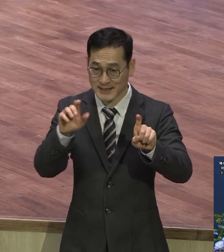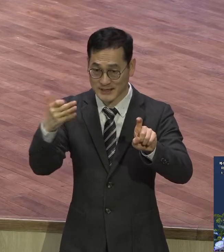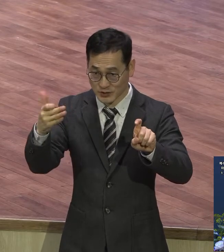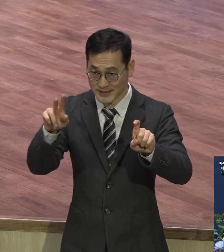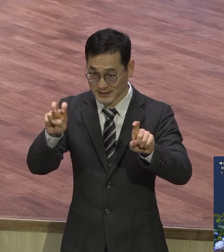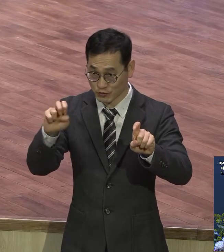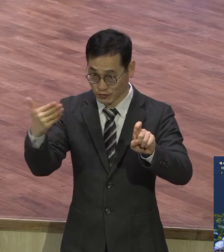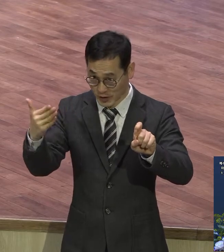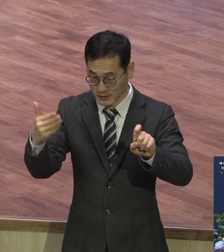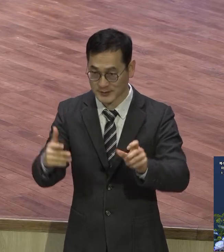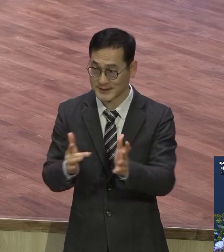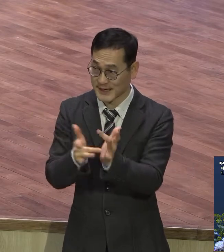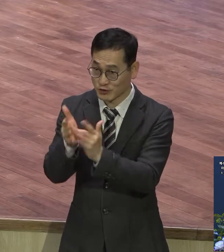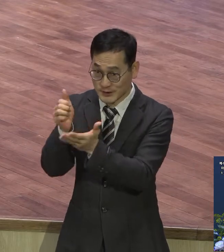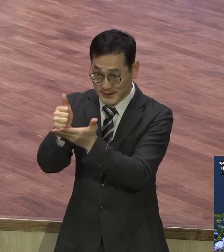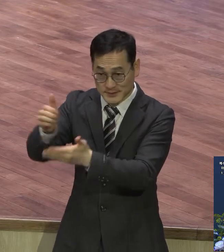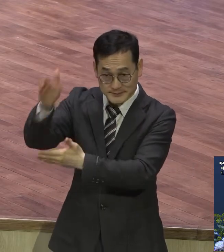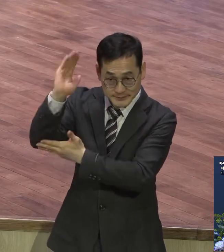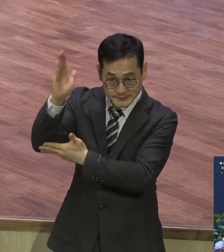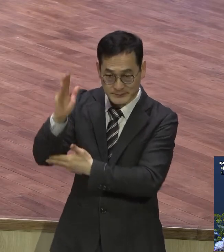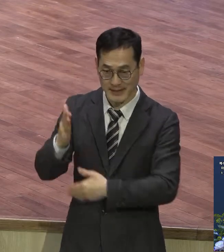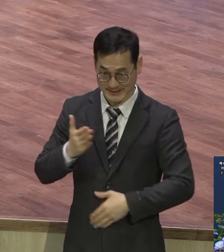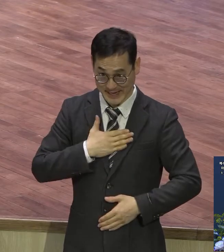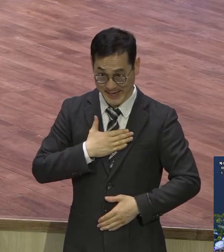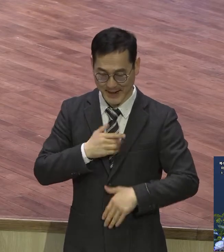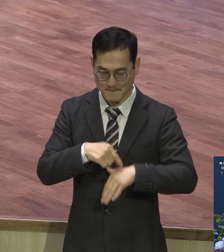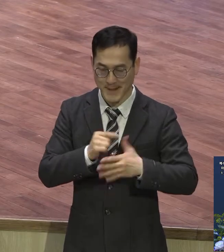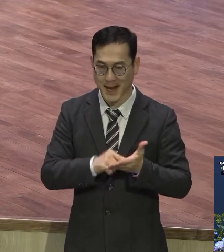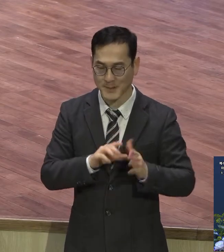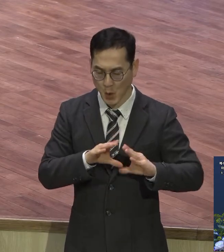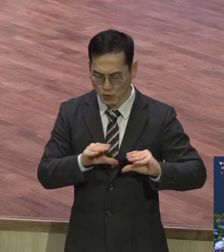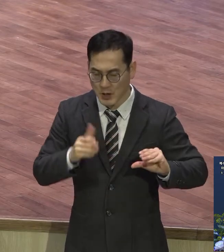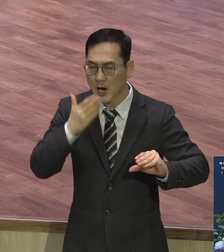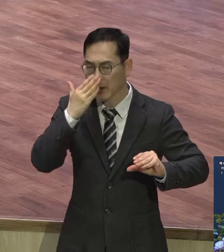친히 나는 마음이 온유하고 겸손하니